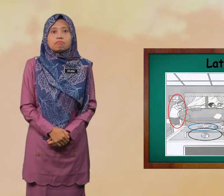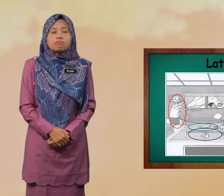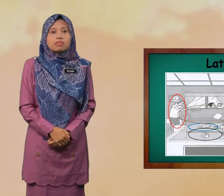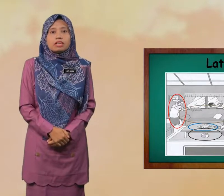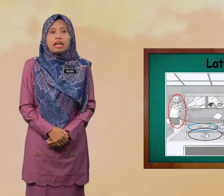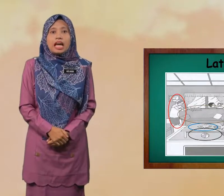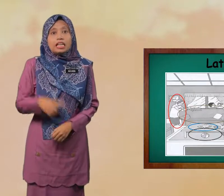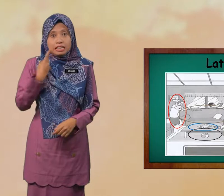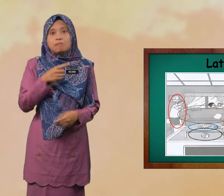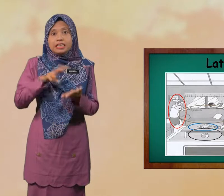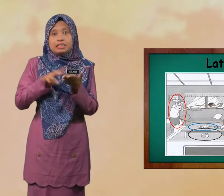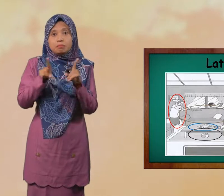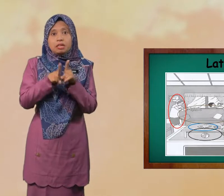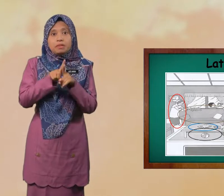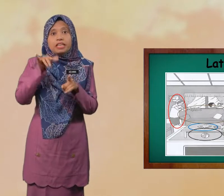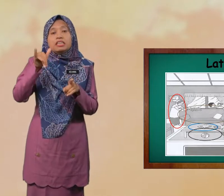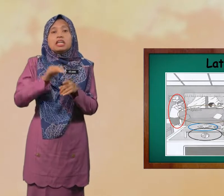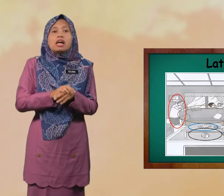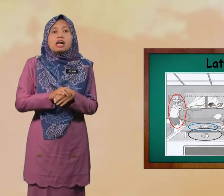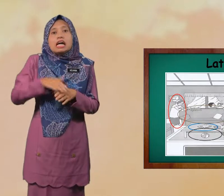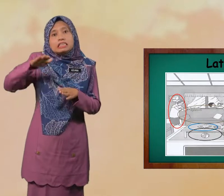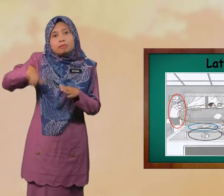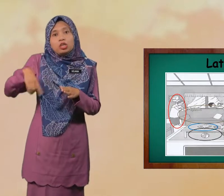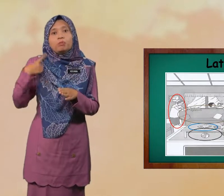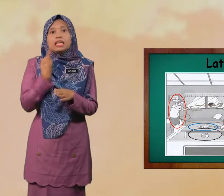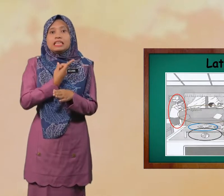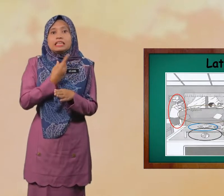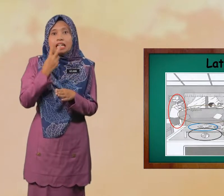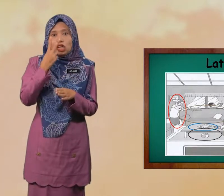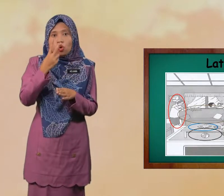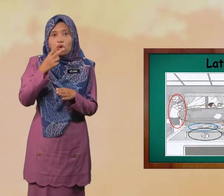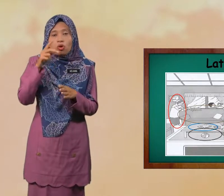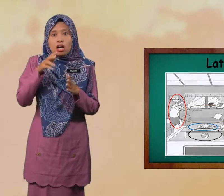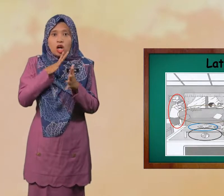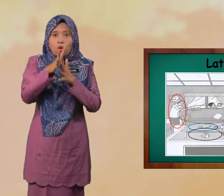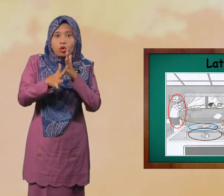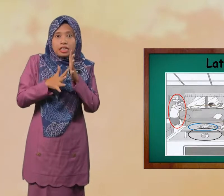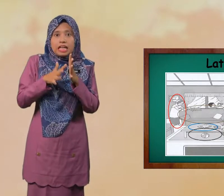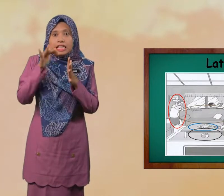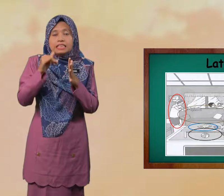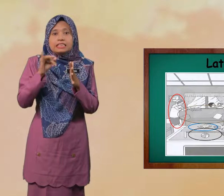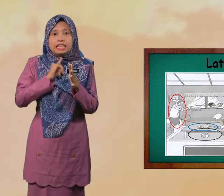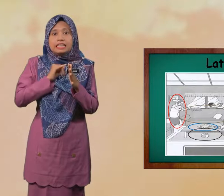Kita Baca Sama-sama Sebelum Kita Tengok Kod Yang Saya